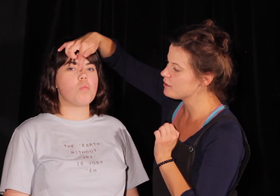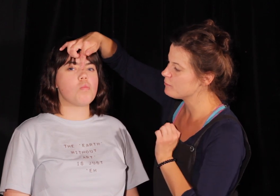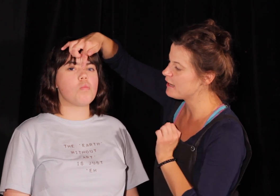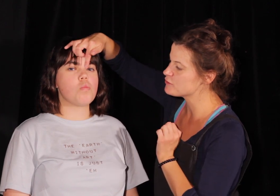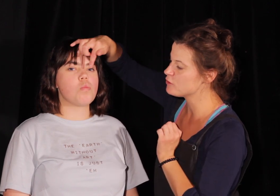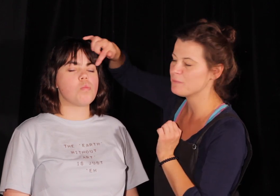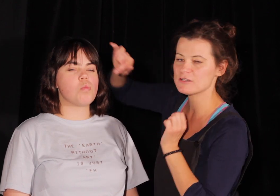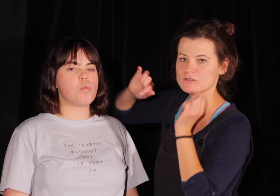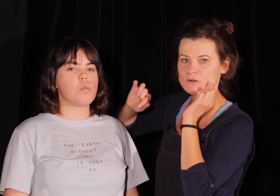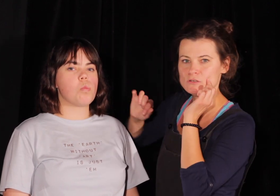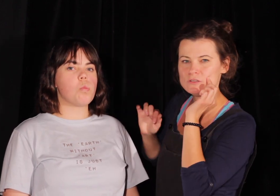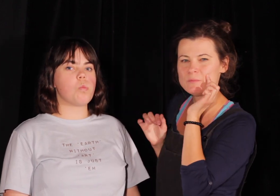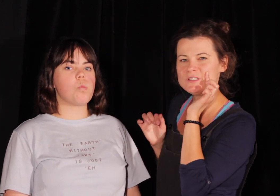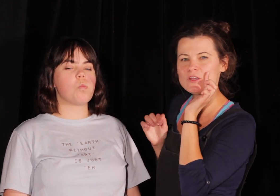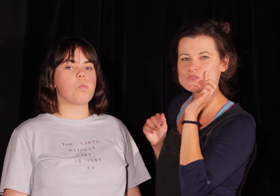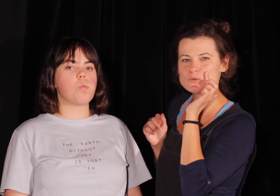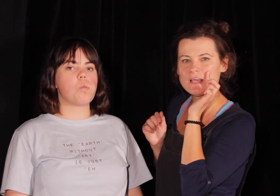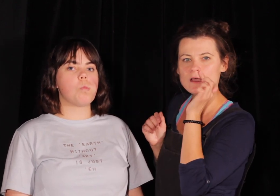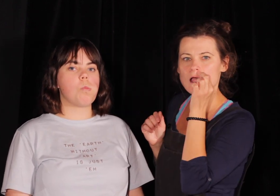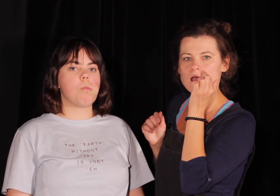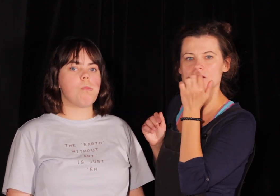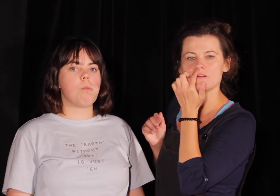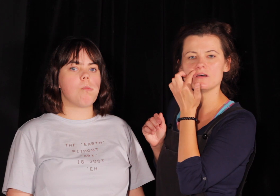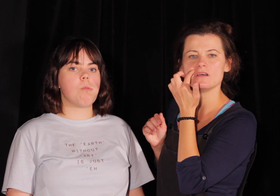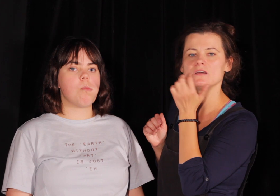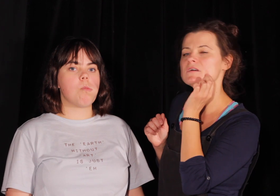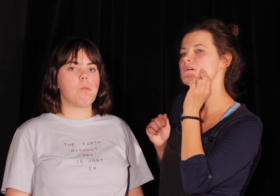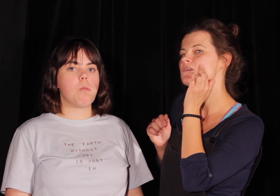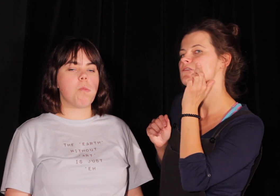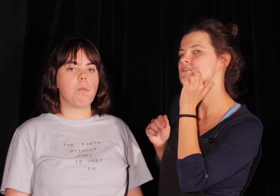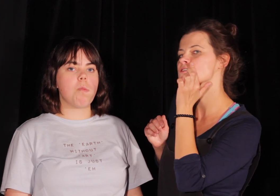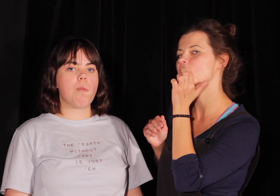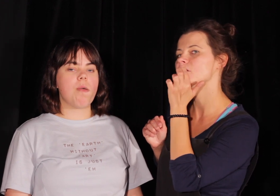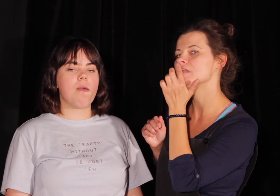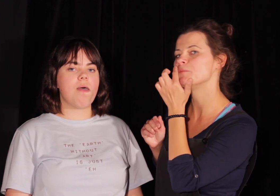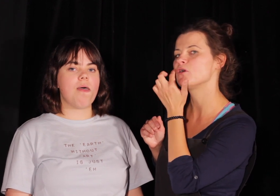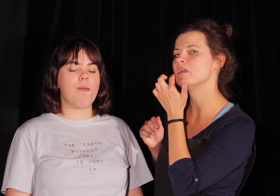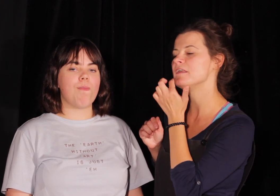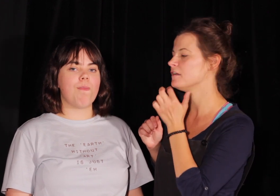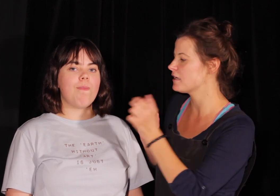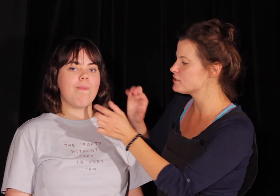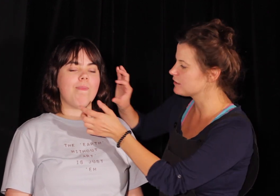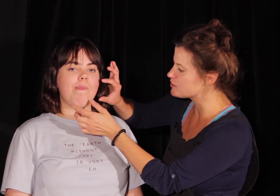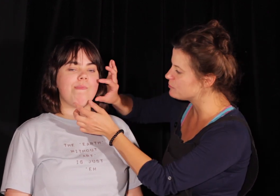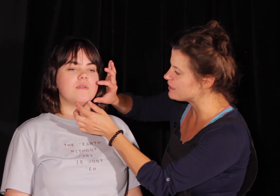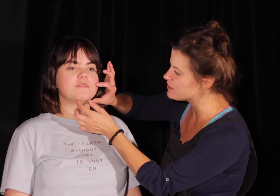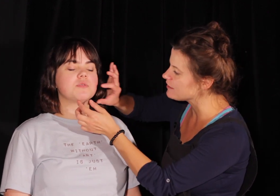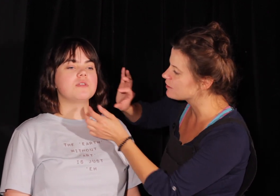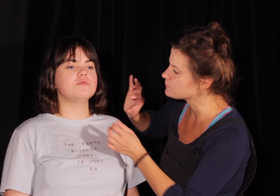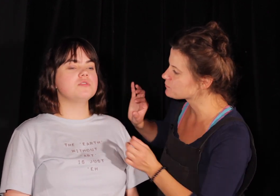bardzo, bardzo wolno, napinając tutaj wszystko, tak po kolei. Każdy mięsień. zamkniętą czy